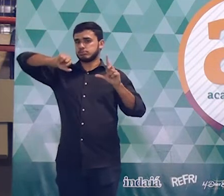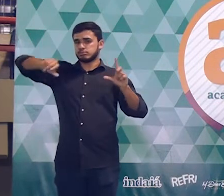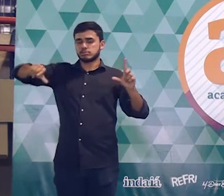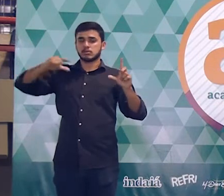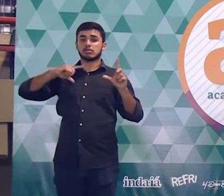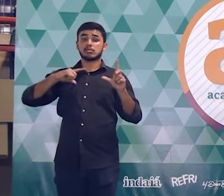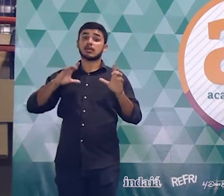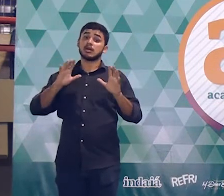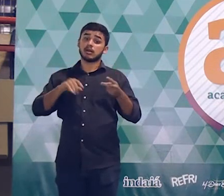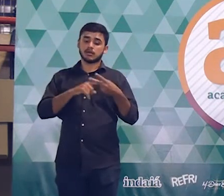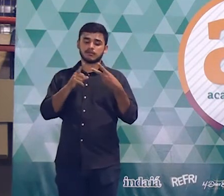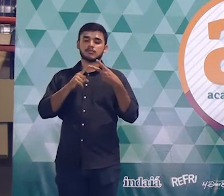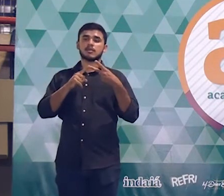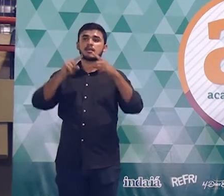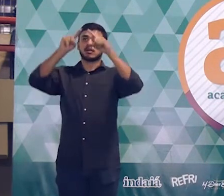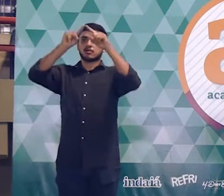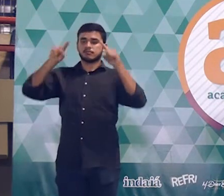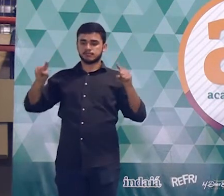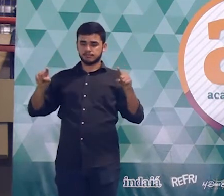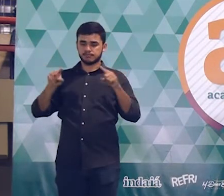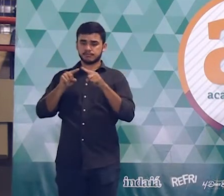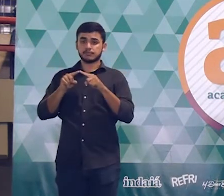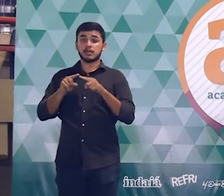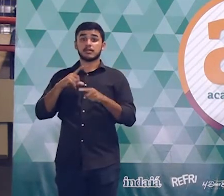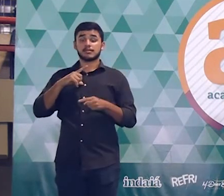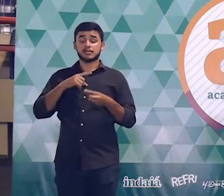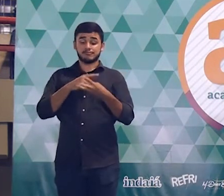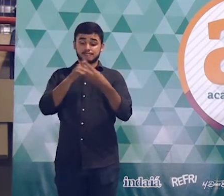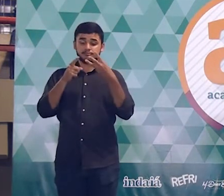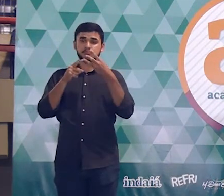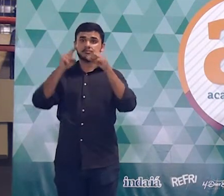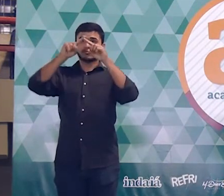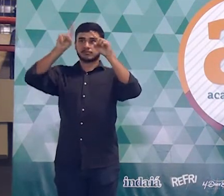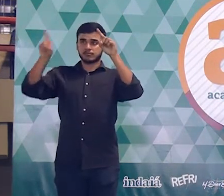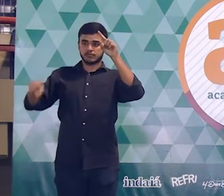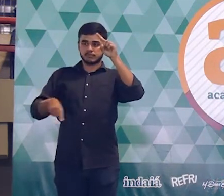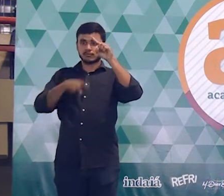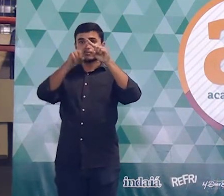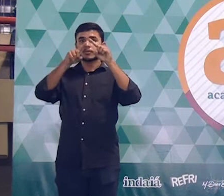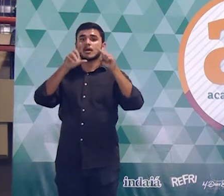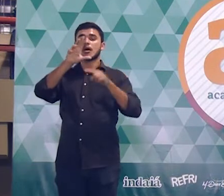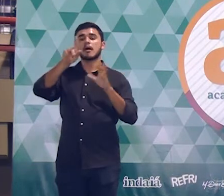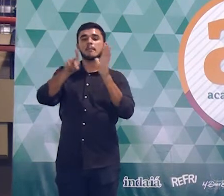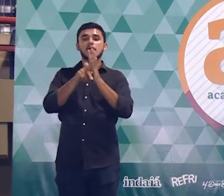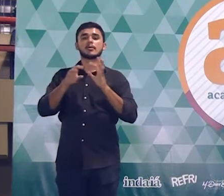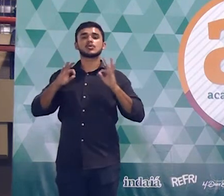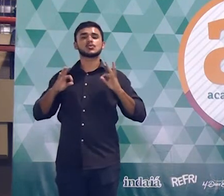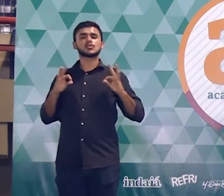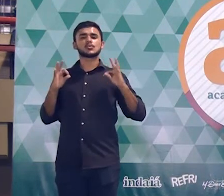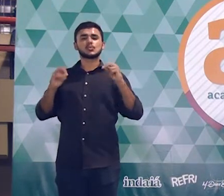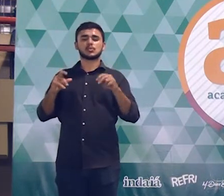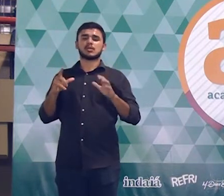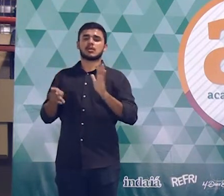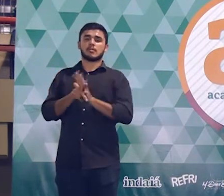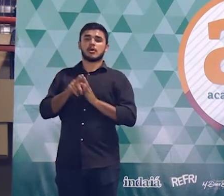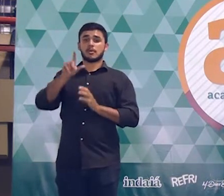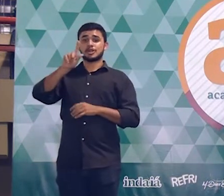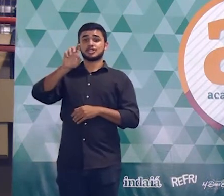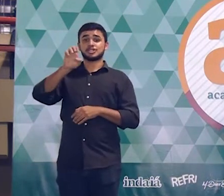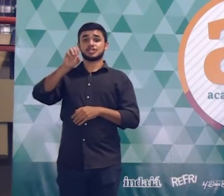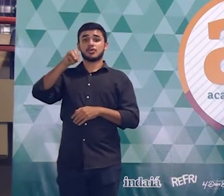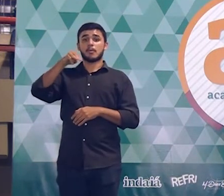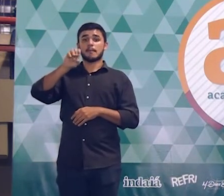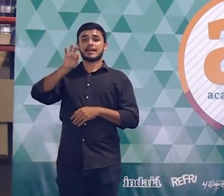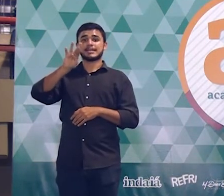triângulos e a circunferência. Esses três temas dentro do subtema da geometria plana, vocês vão ver que é o que mais cai na